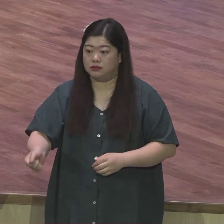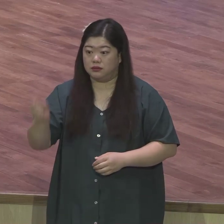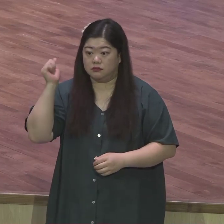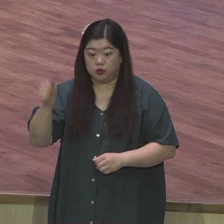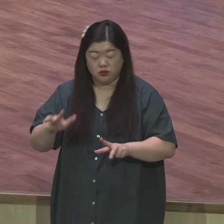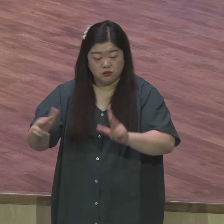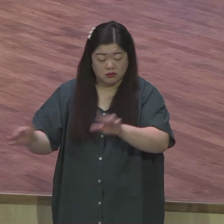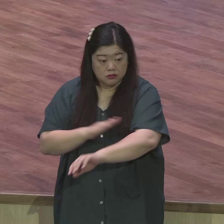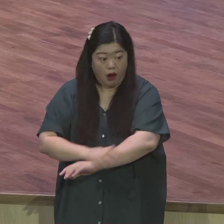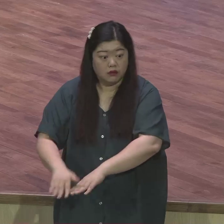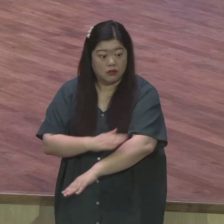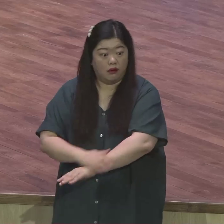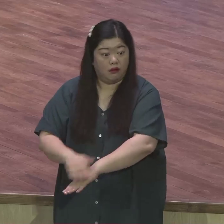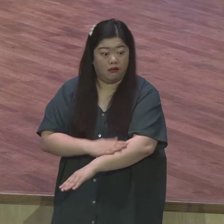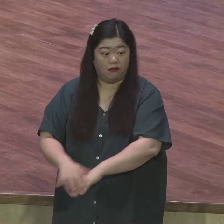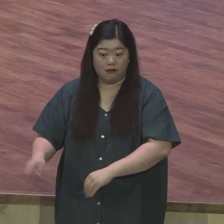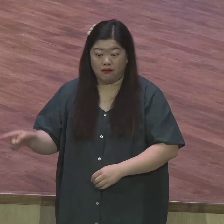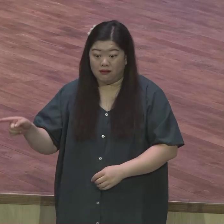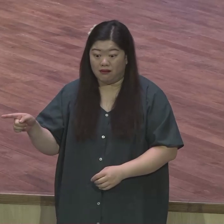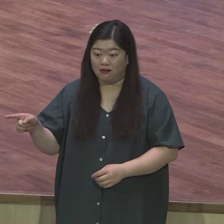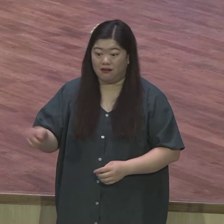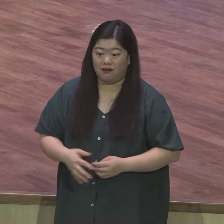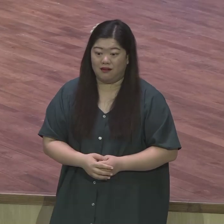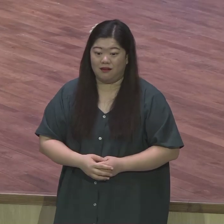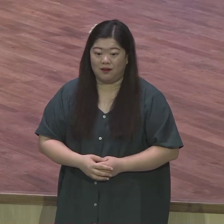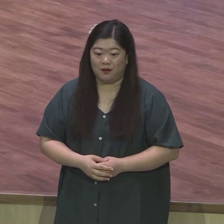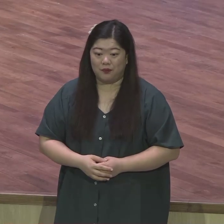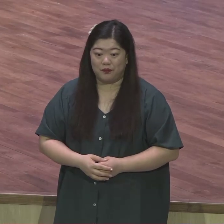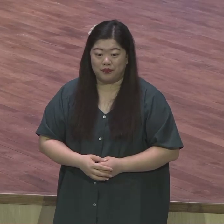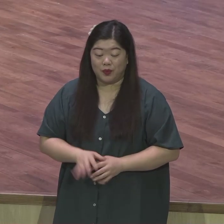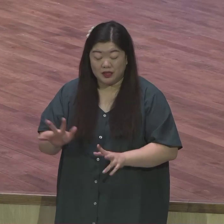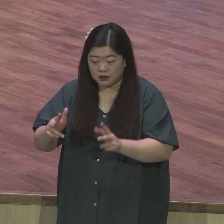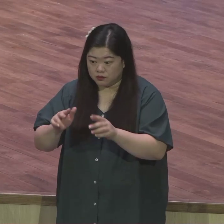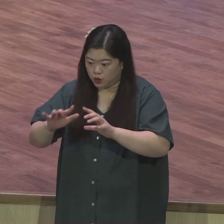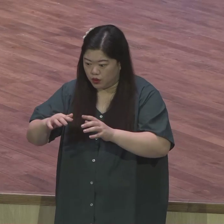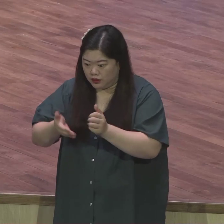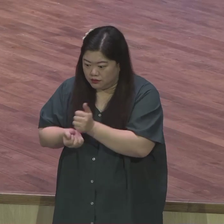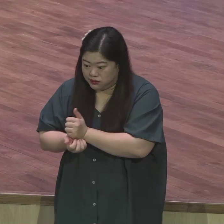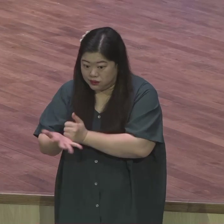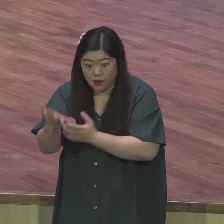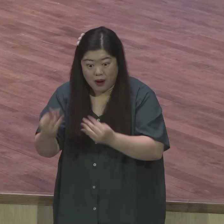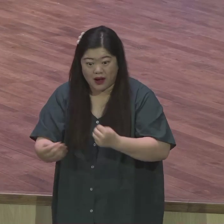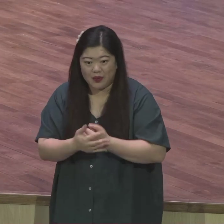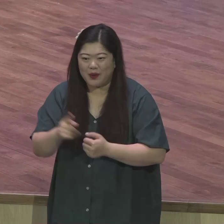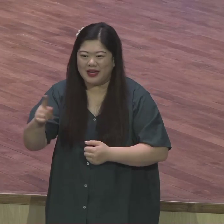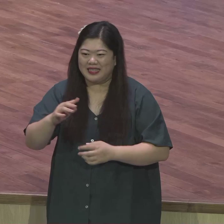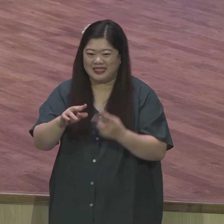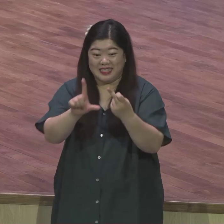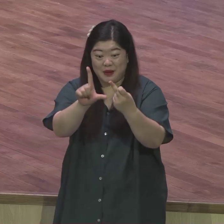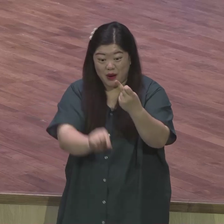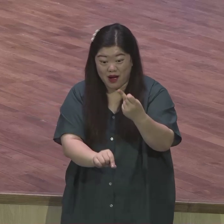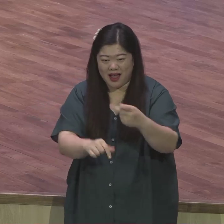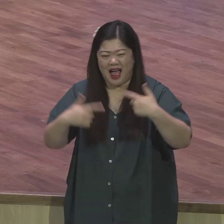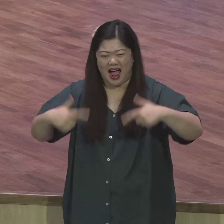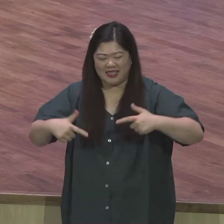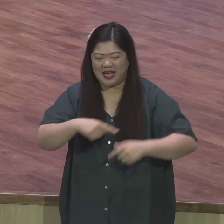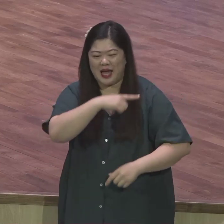또 전세계로 하고 있죠 큰 영향력을 입혀 있습니다 우리나라 보면 청탄절대 뭐하고 있어요 자선남비라고